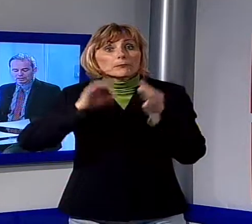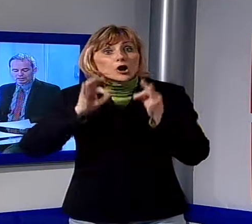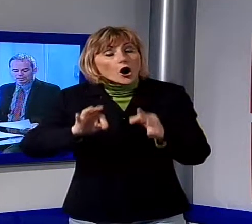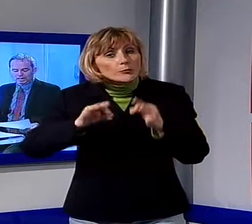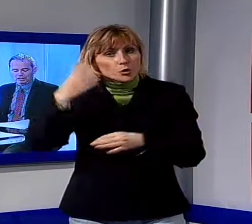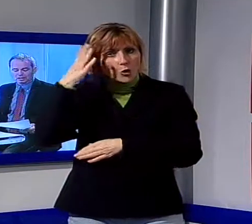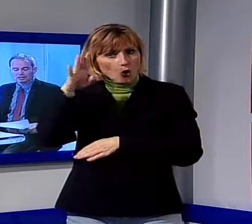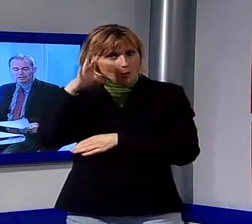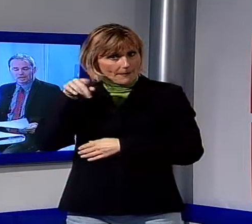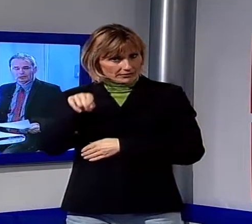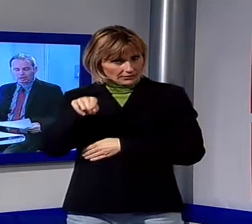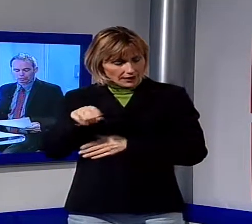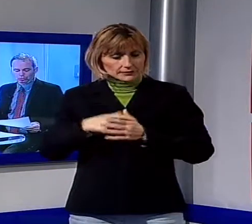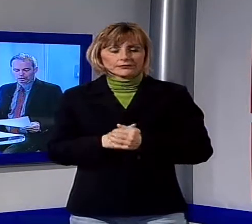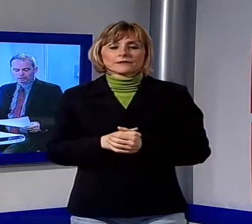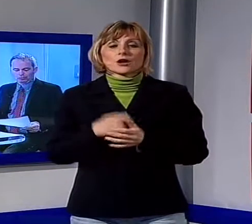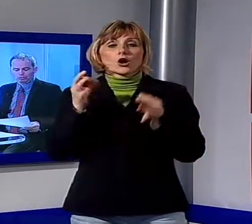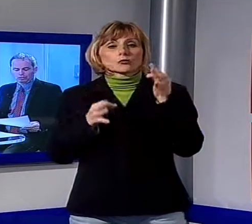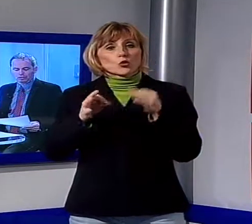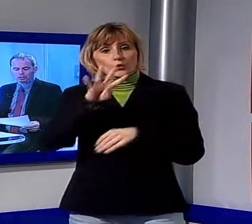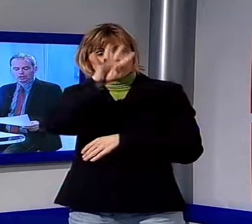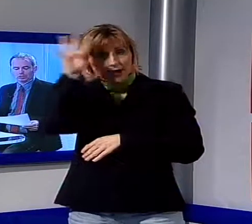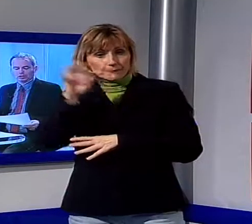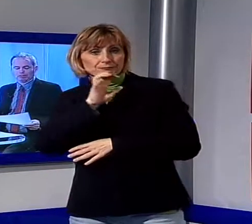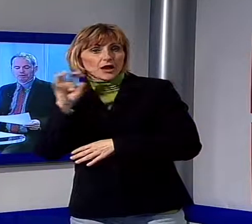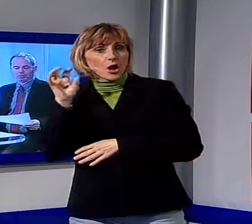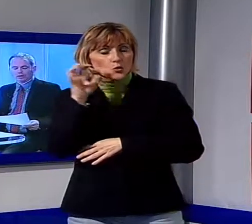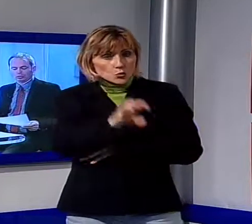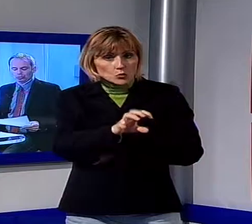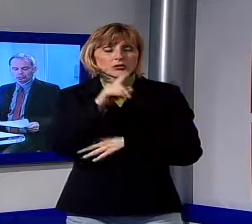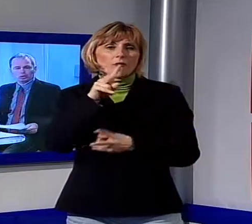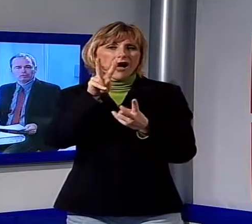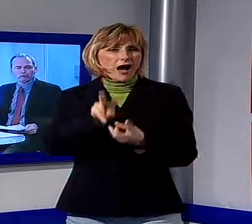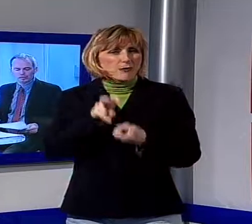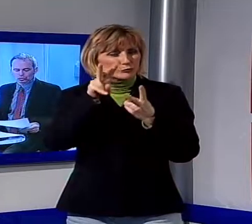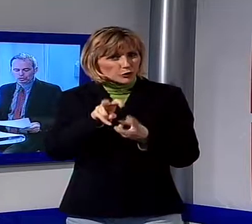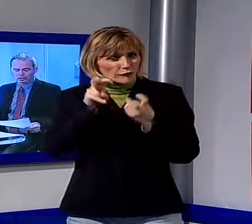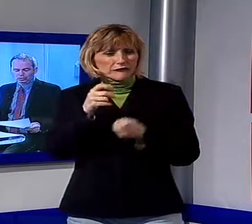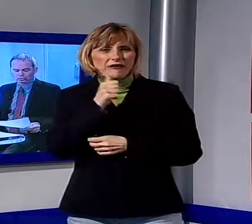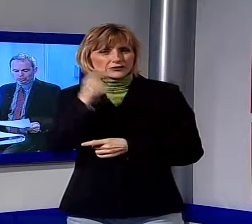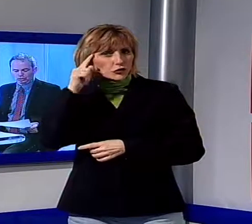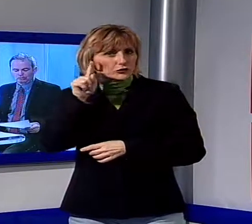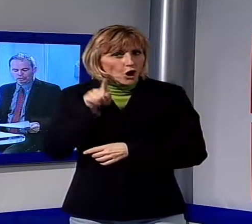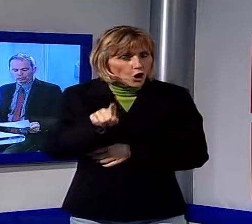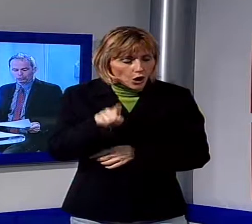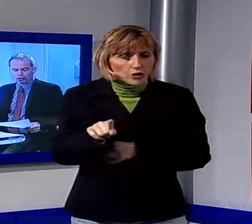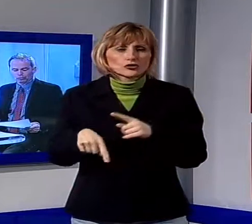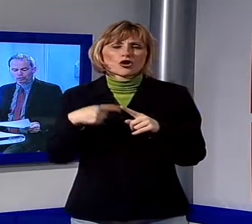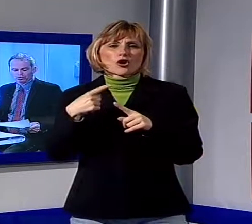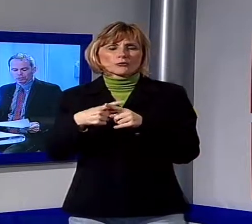Carmignani, indagato dalla Procura della Repubblica con le accuse di peculato d'uso e falso ideologico. In questo nuovo filone la